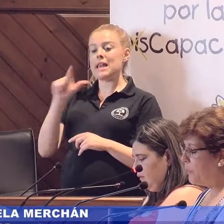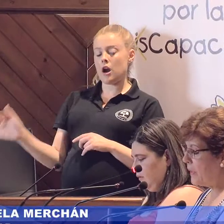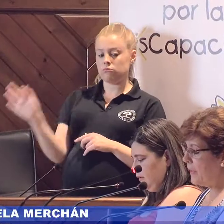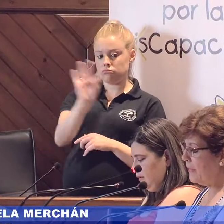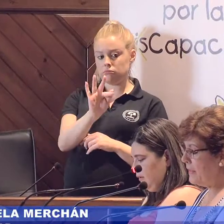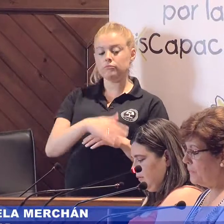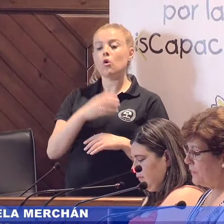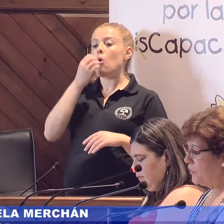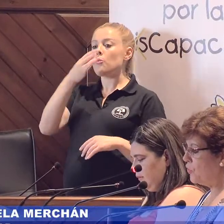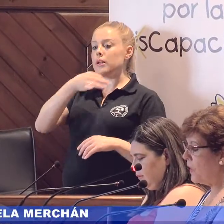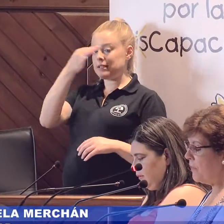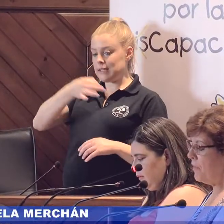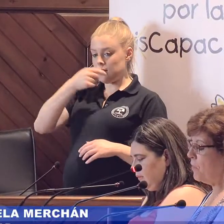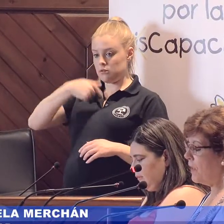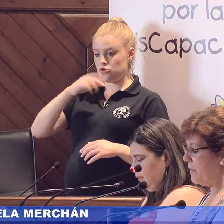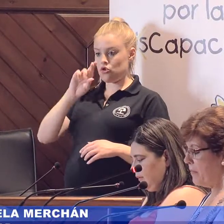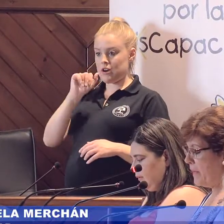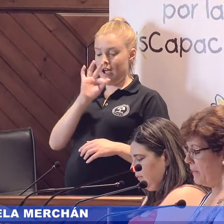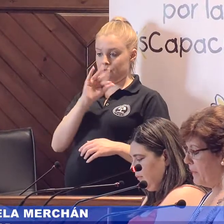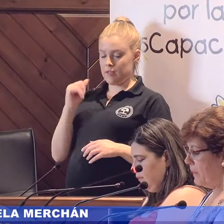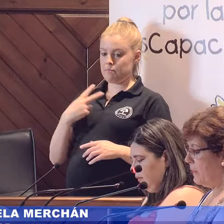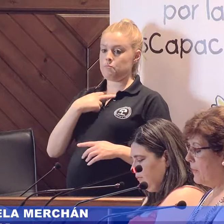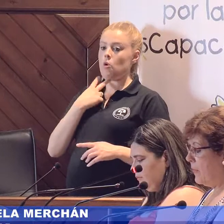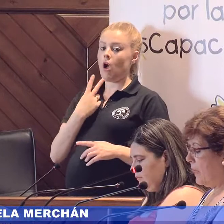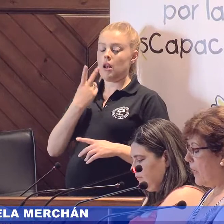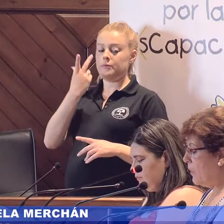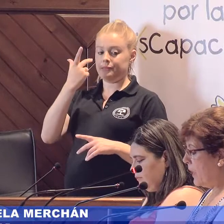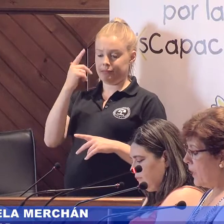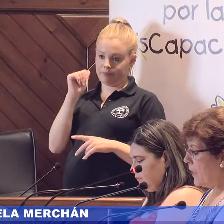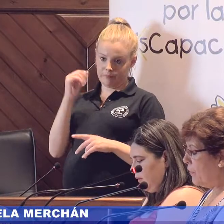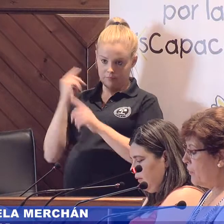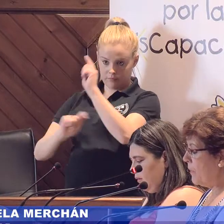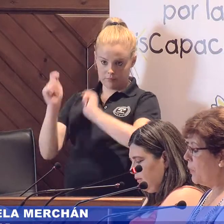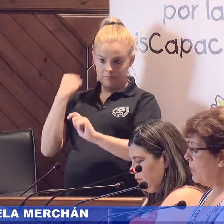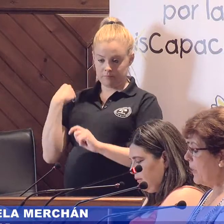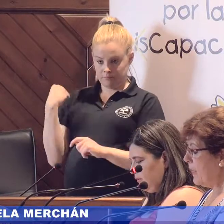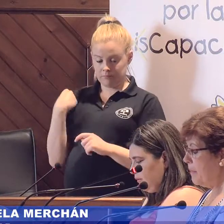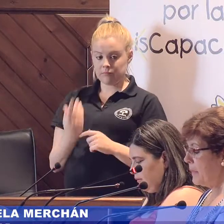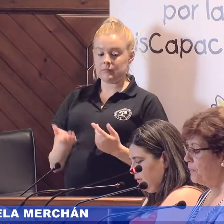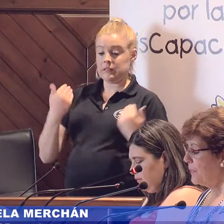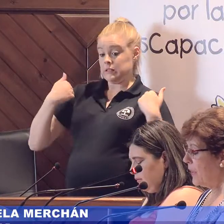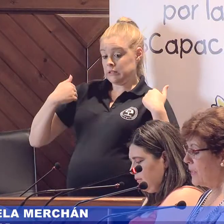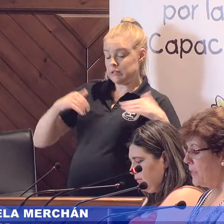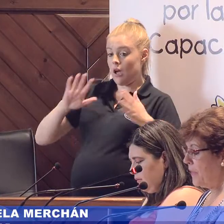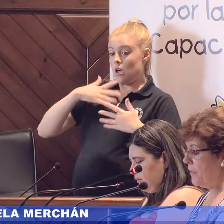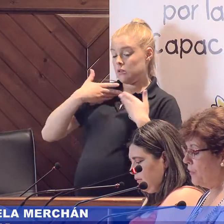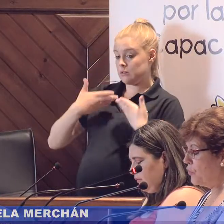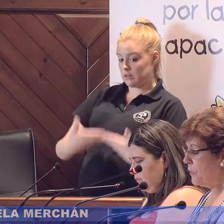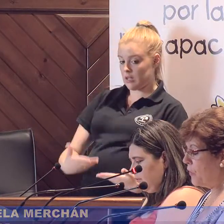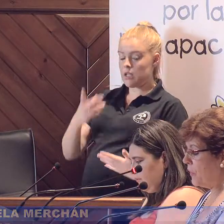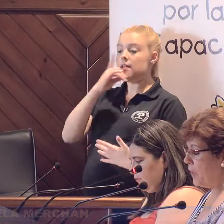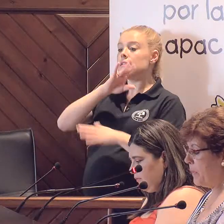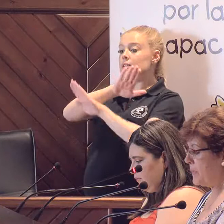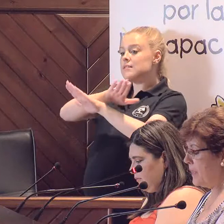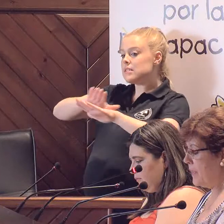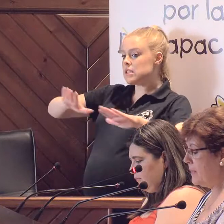Buenas tardes. Soy Rafi, vocal de Afembar. Ahora que la razón nos devuelve a la calma y el silencio